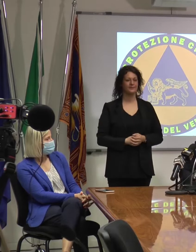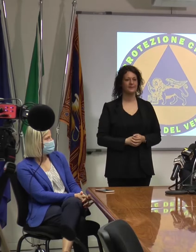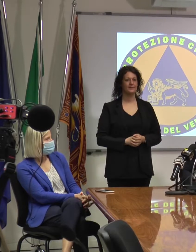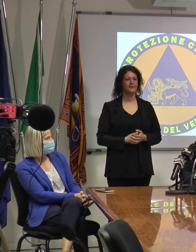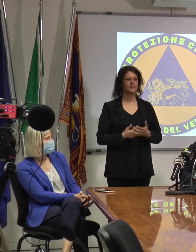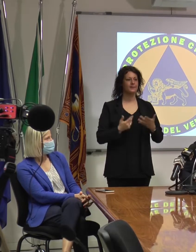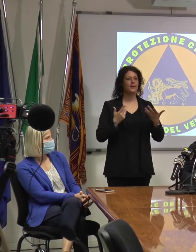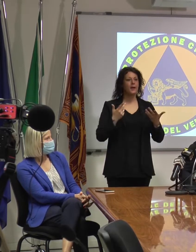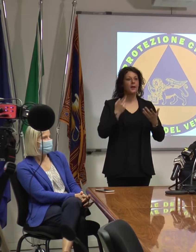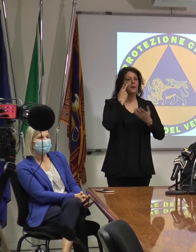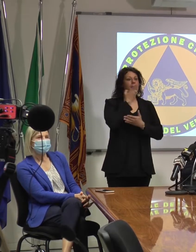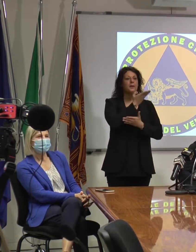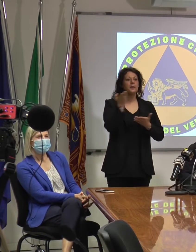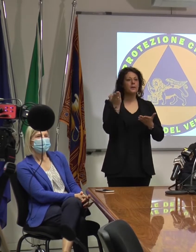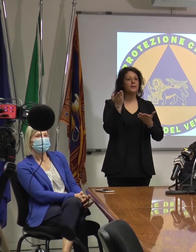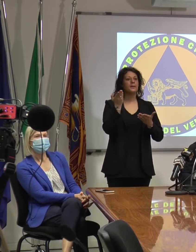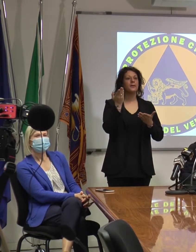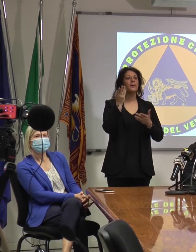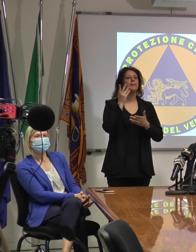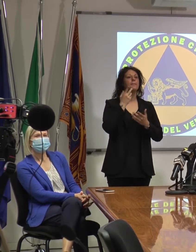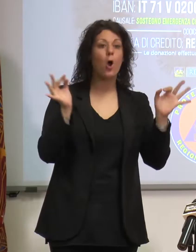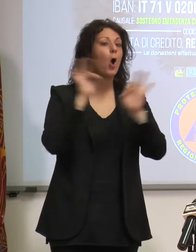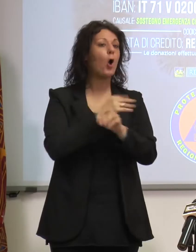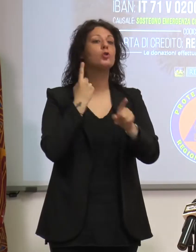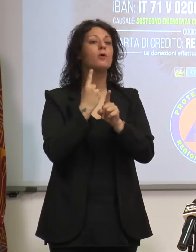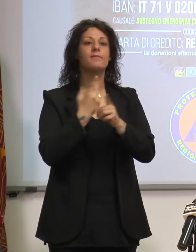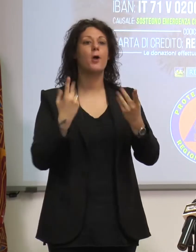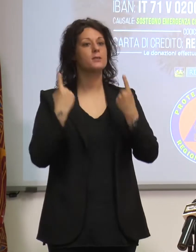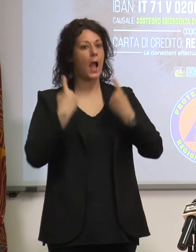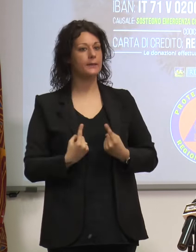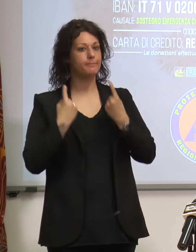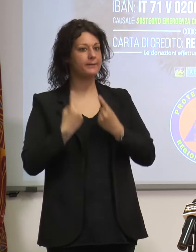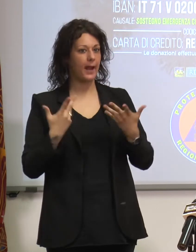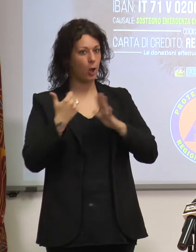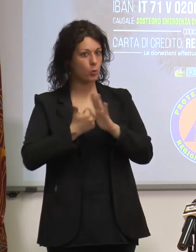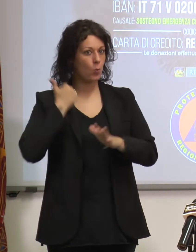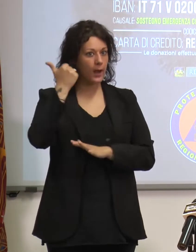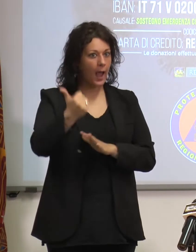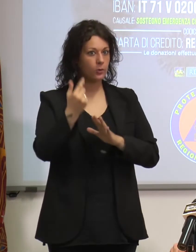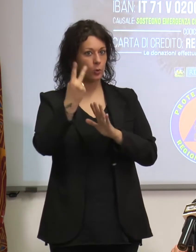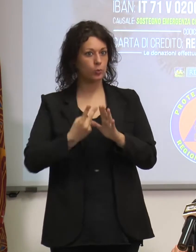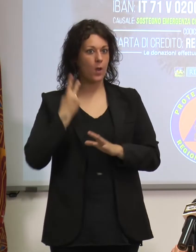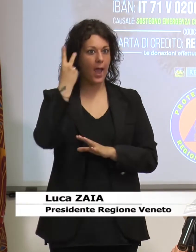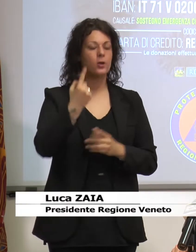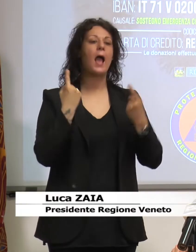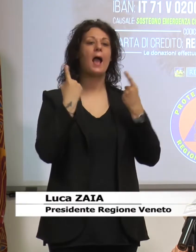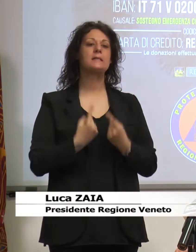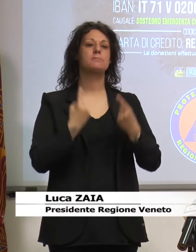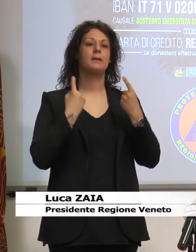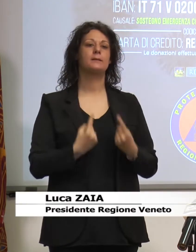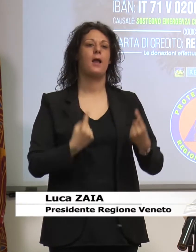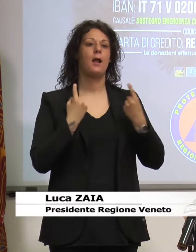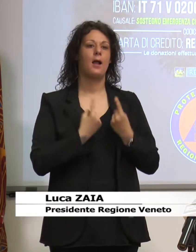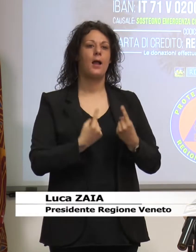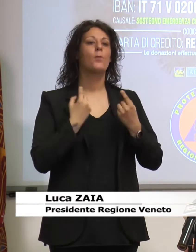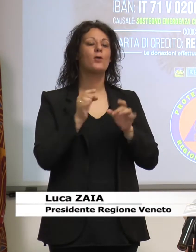mascherina all'aperto e di evitare gli assembramenti. Che qualcuno ci certificasse che il virus non esiste più, e allora a